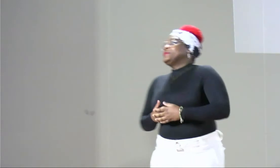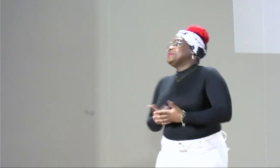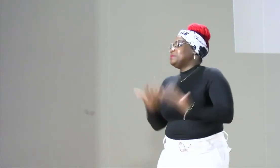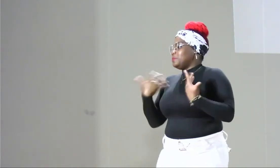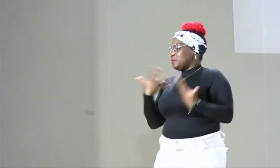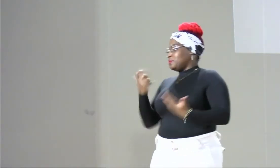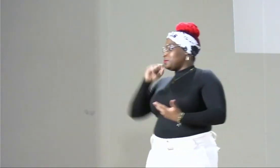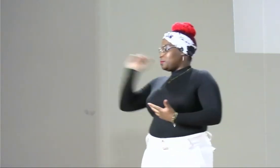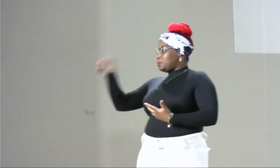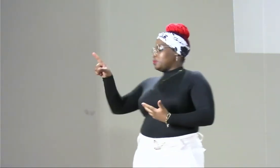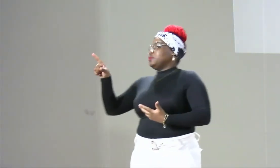sitio.